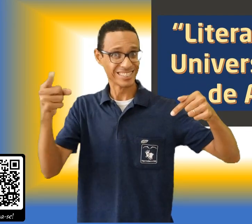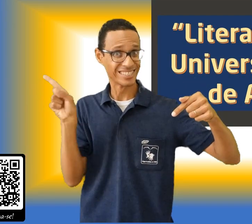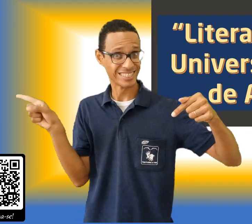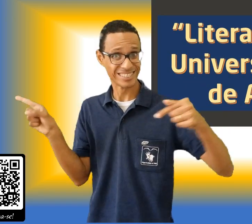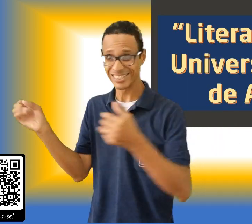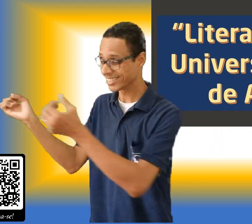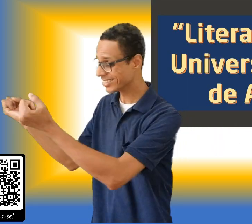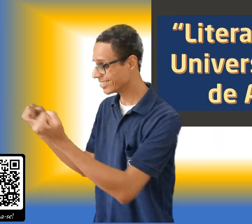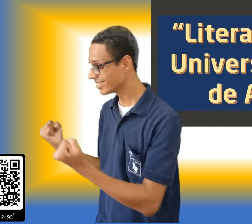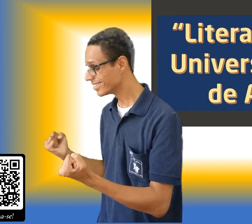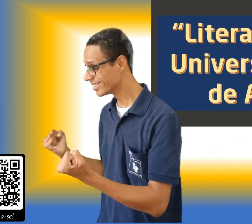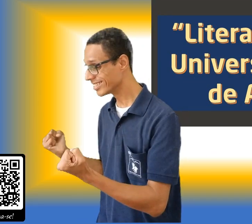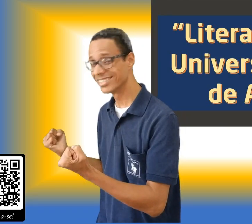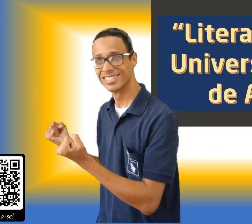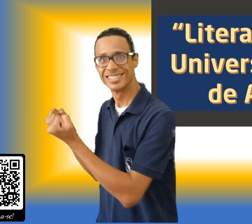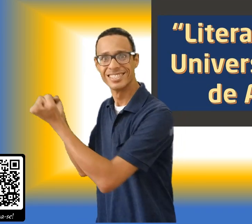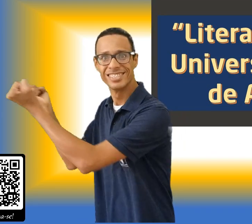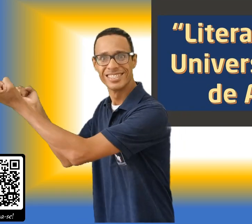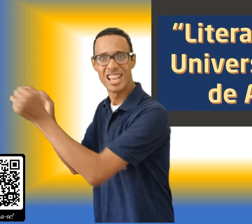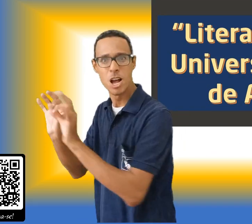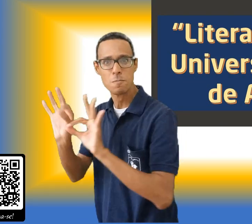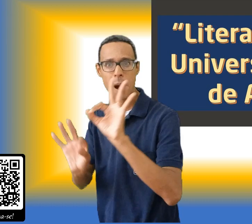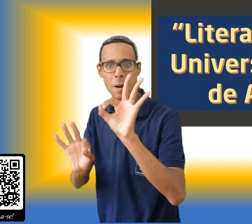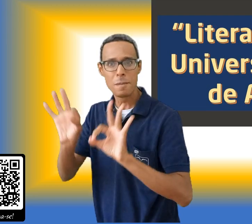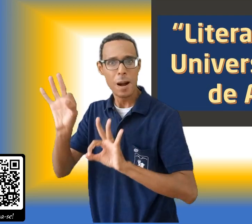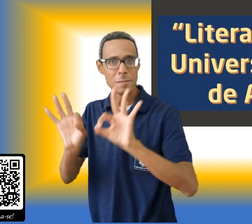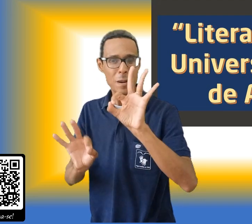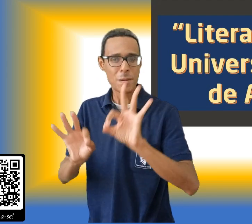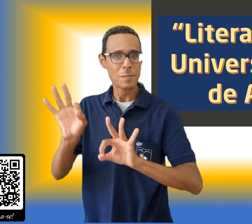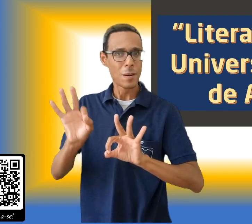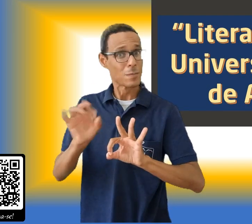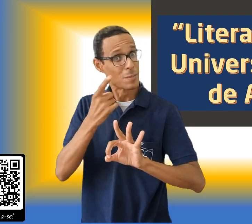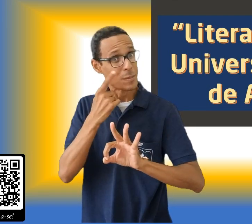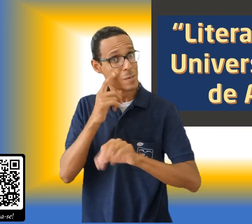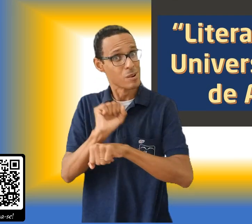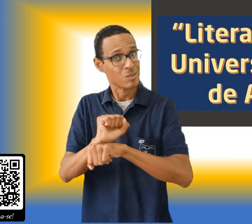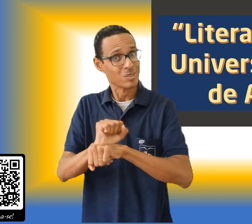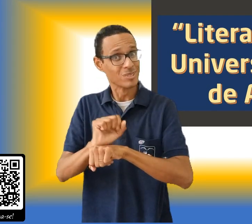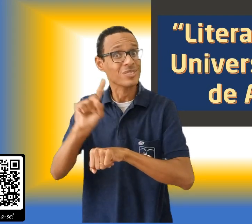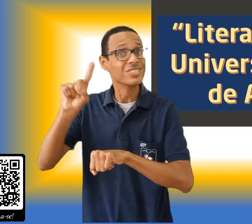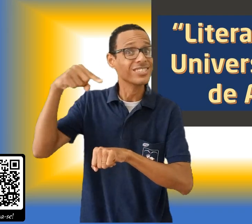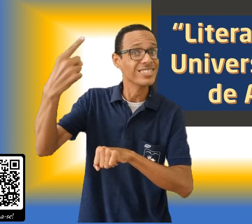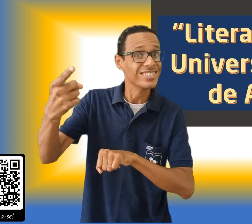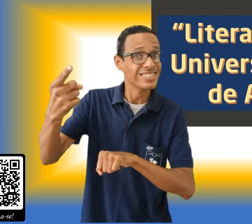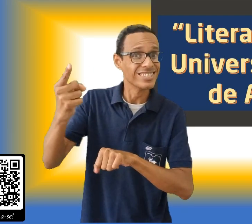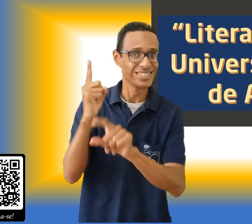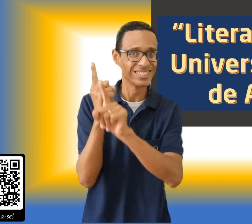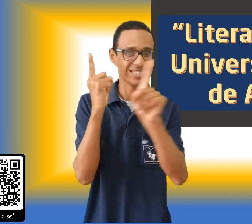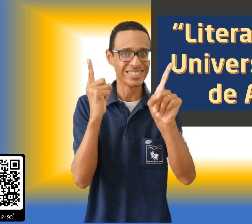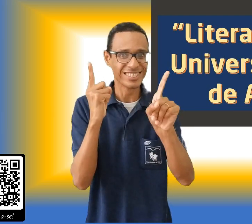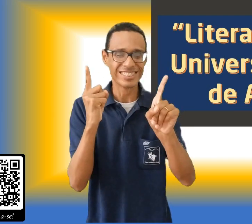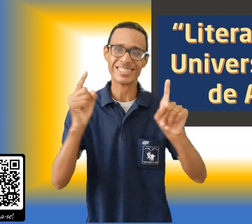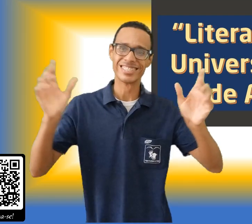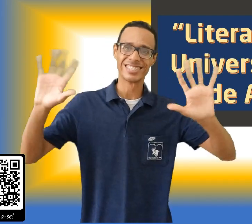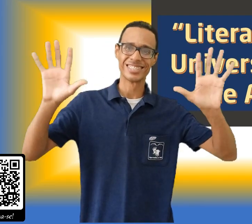que já está em produção. Então, espero você lá!